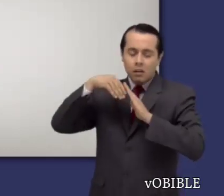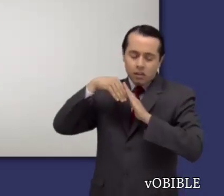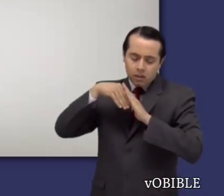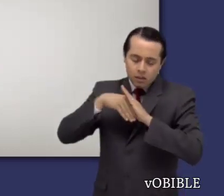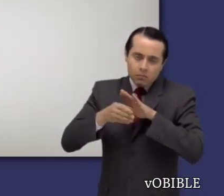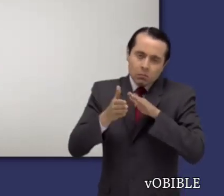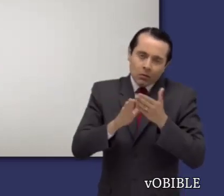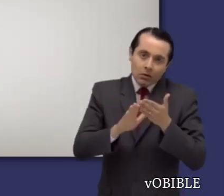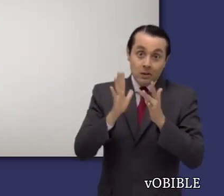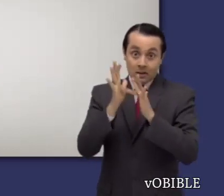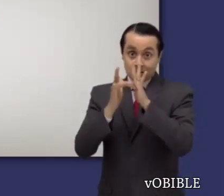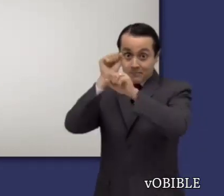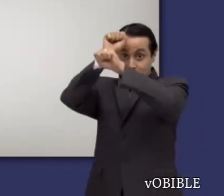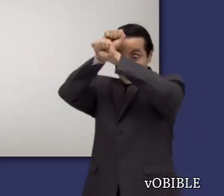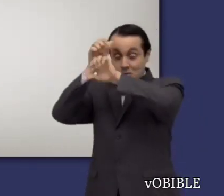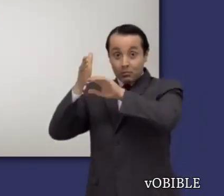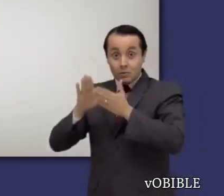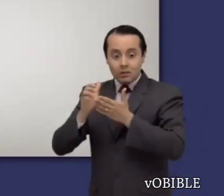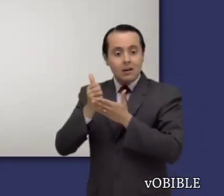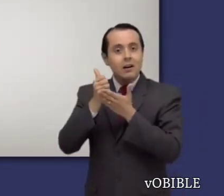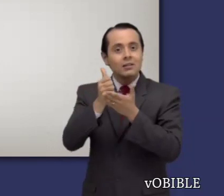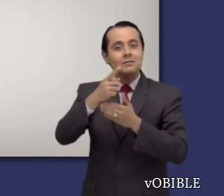es posible vencer al pecado y a la muerte.